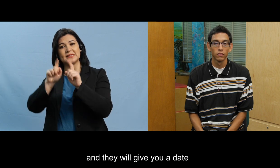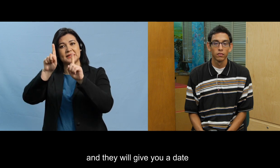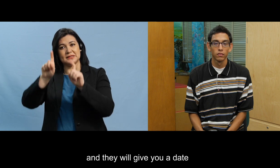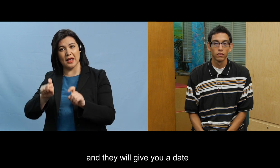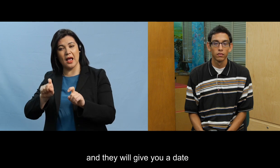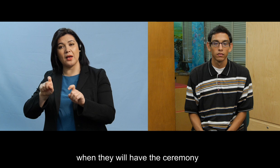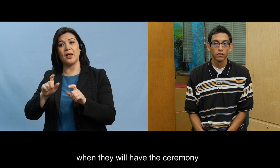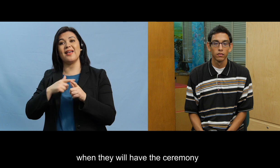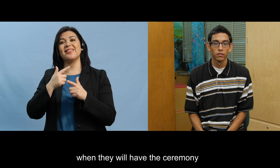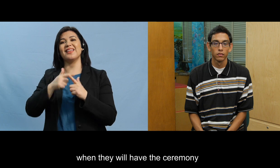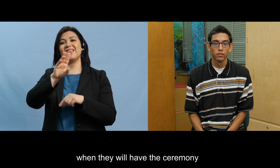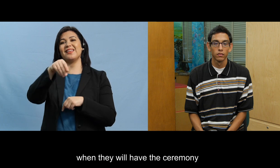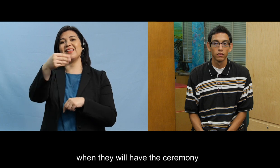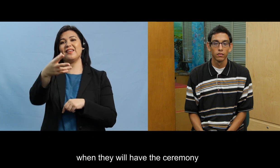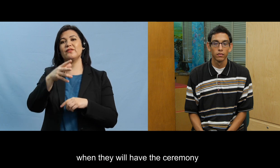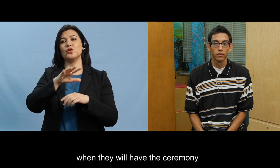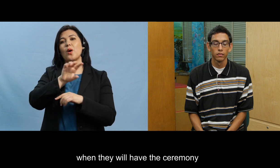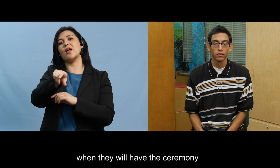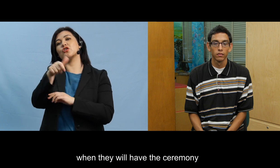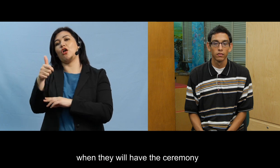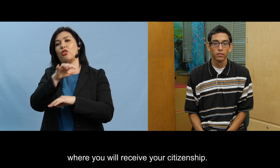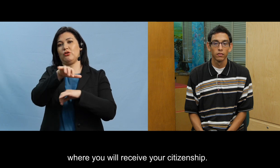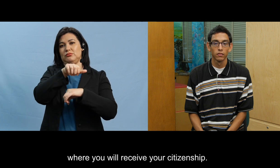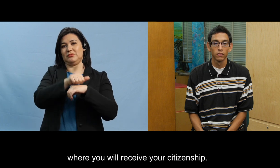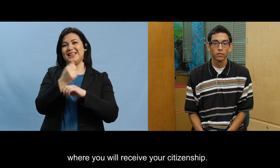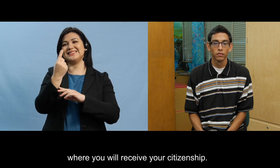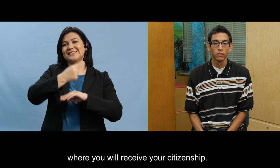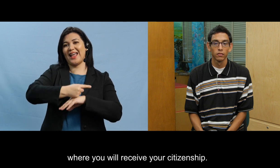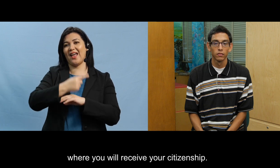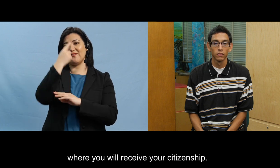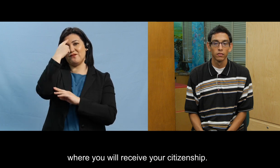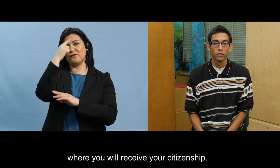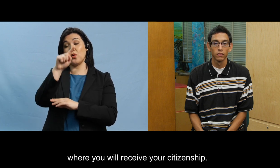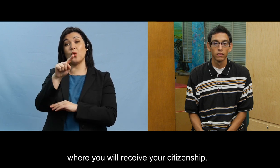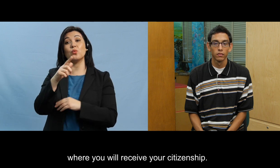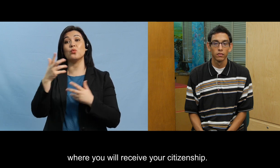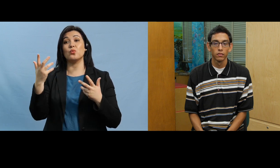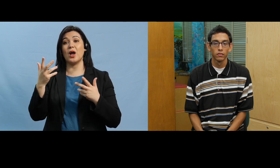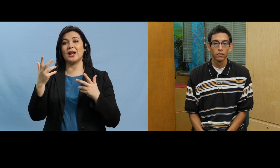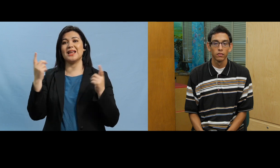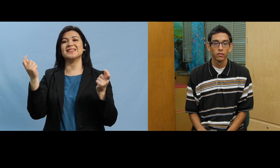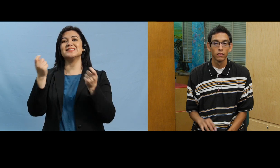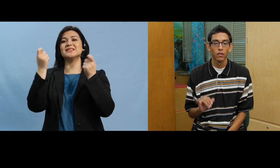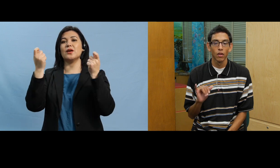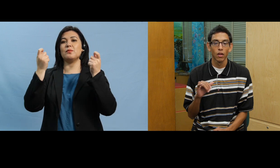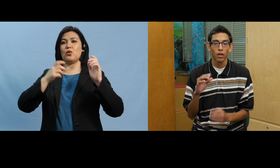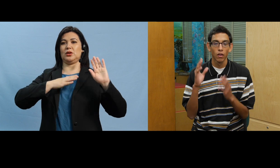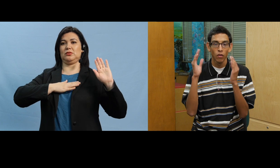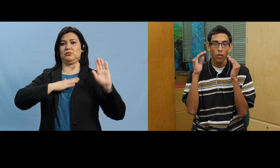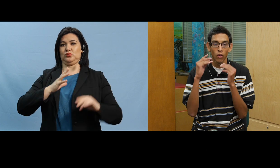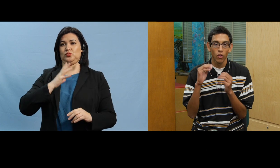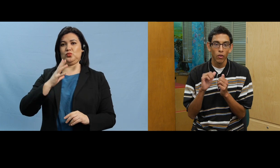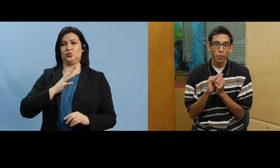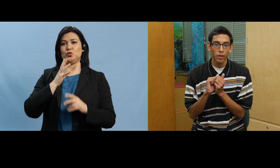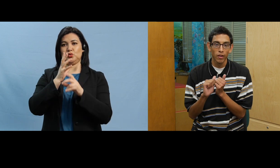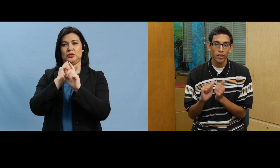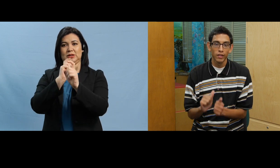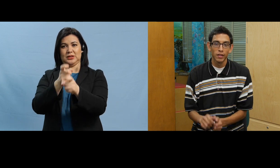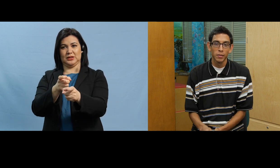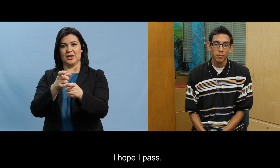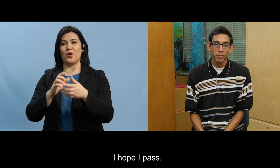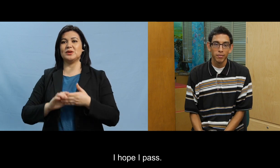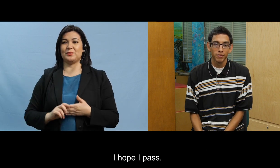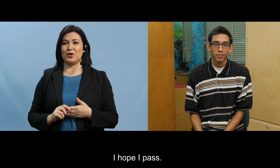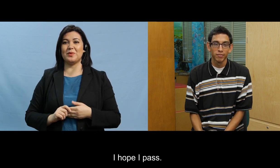te van a dar una fecha cuando van a tener la ceremonia donde tú vas a recibir tu ciudadanía